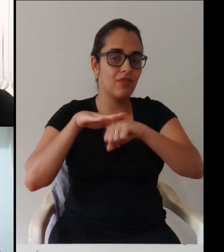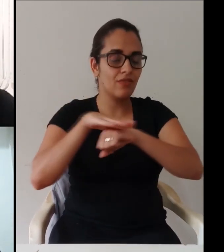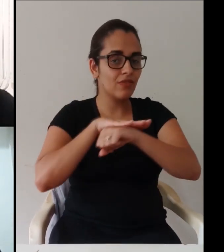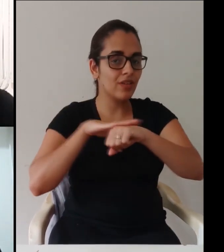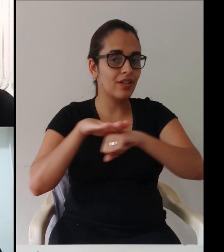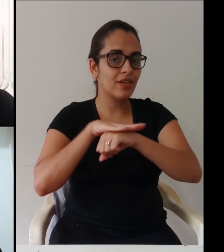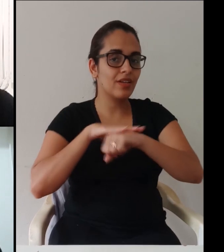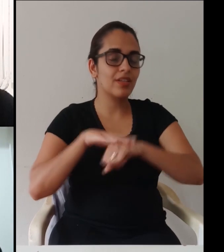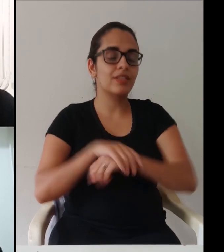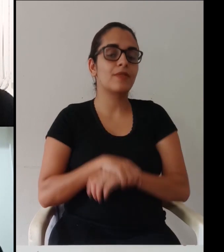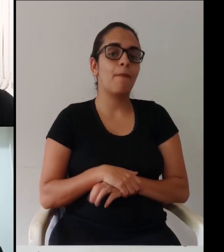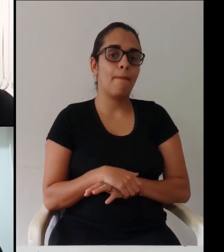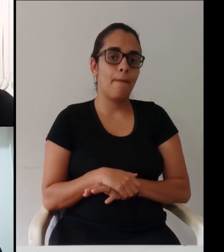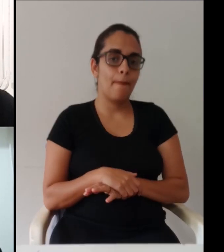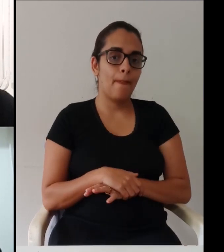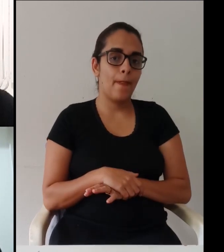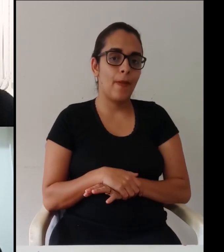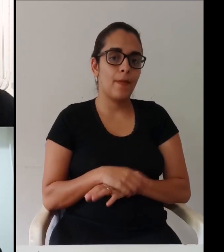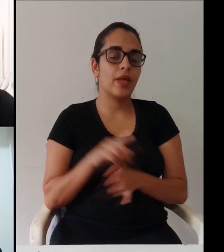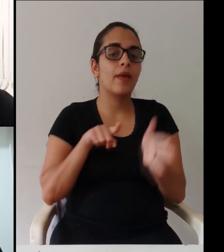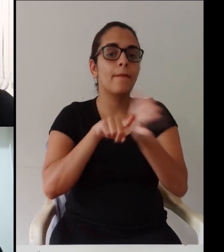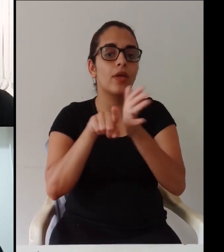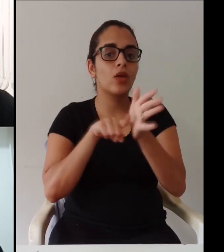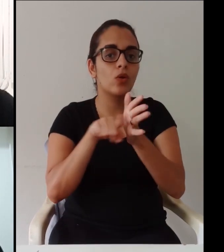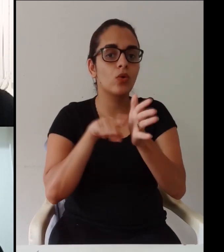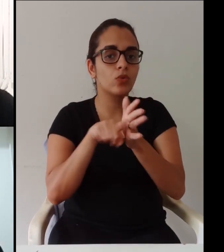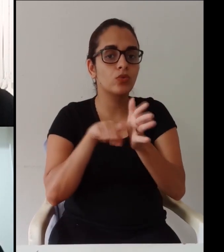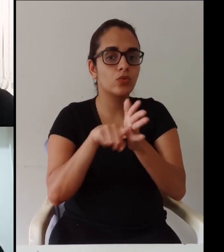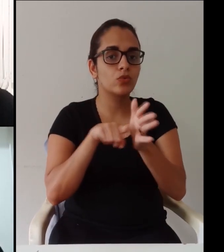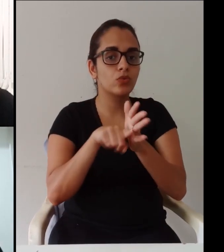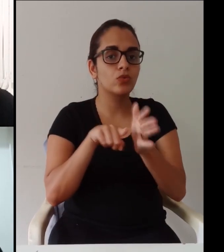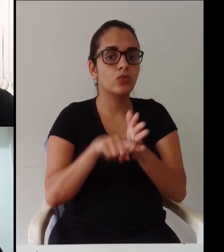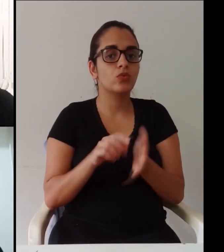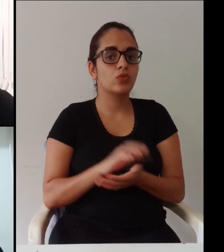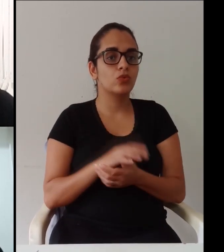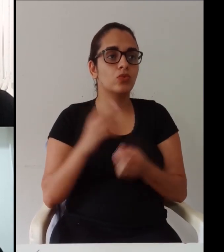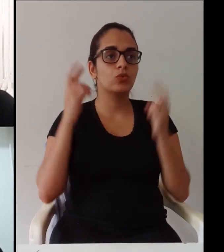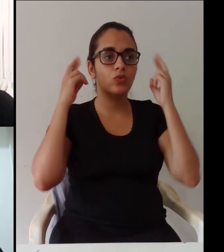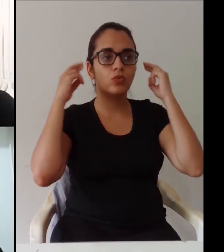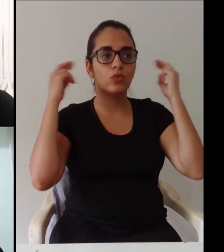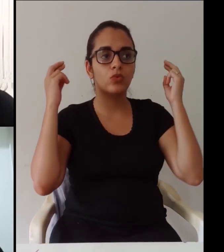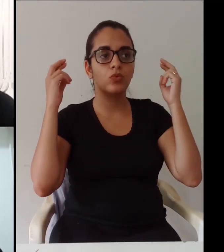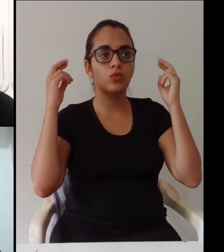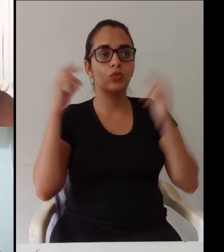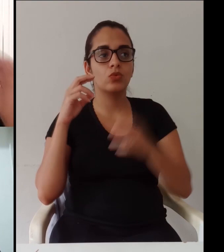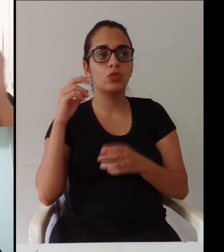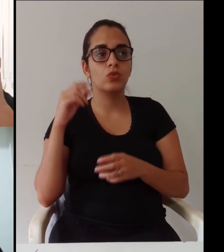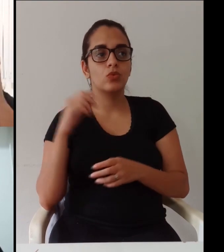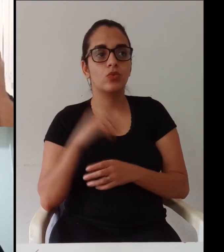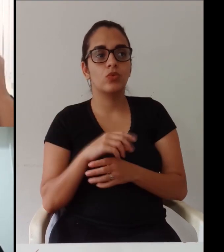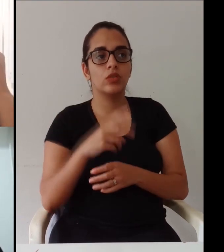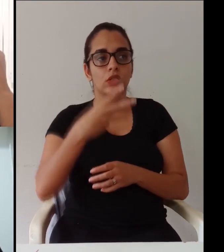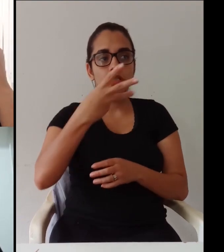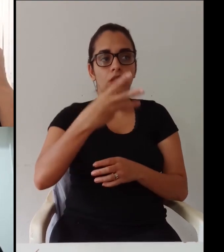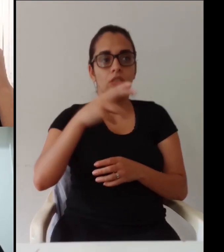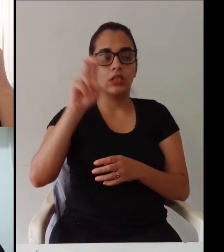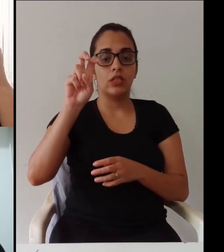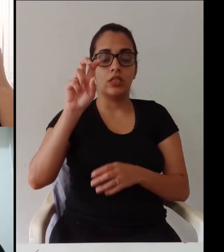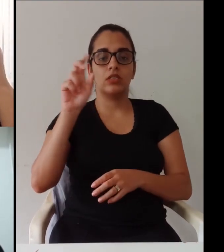obrigada aí pelo pessoal que tá dando uma força pra gente falando da importância dessa conversa né e pra quem